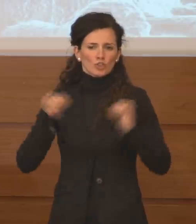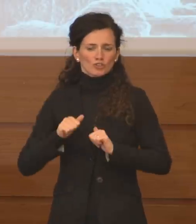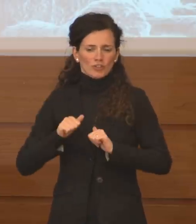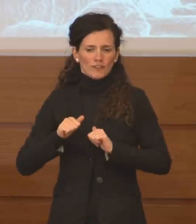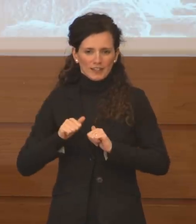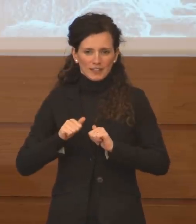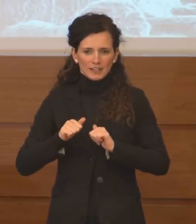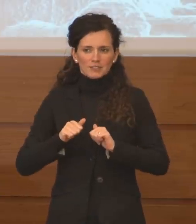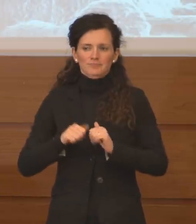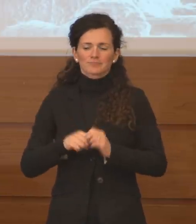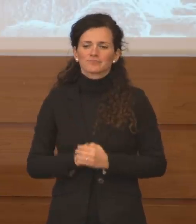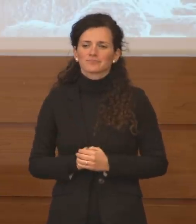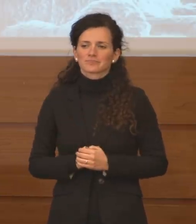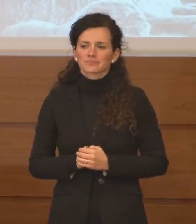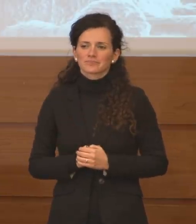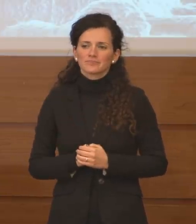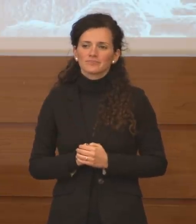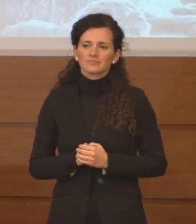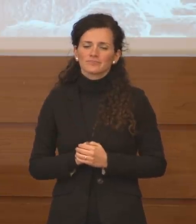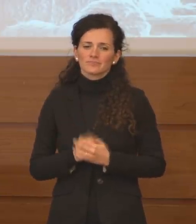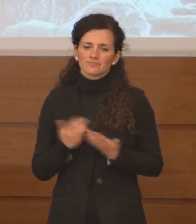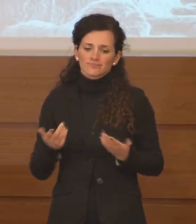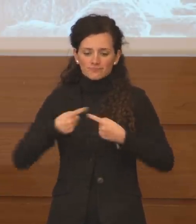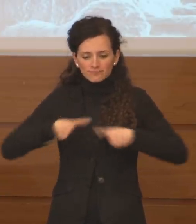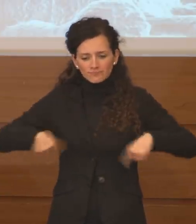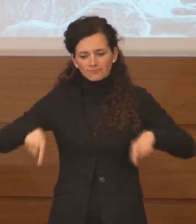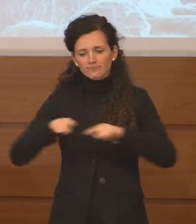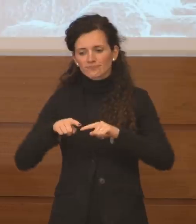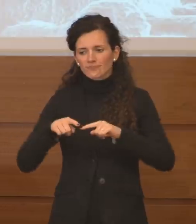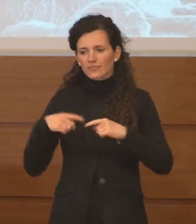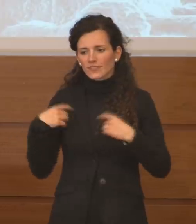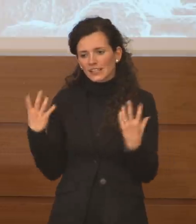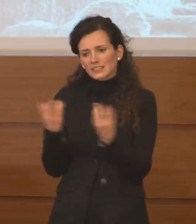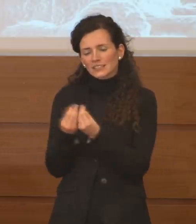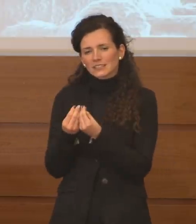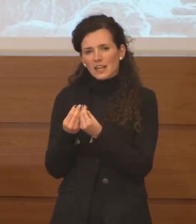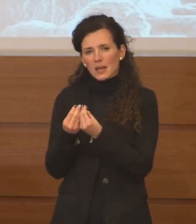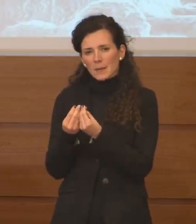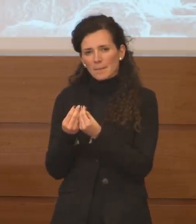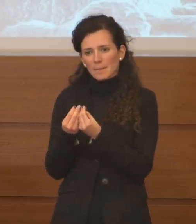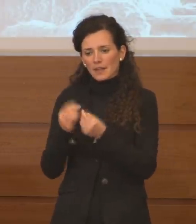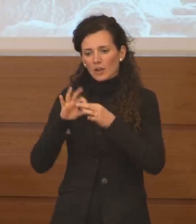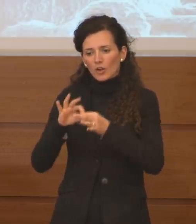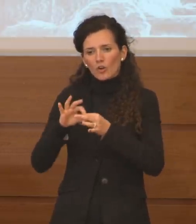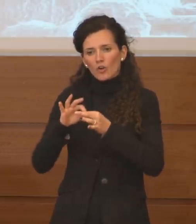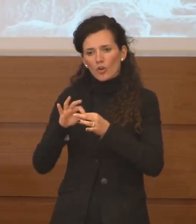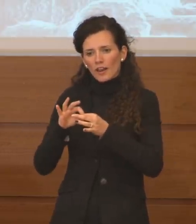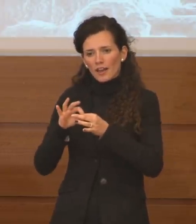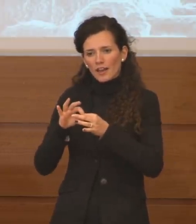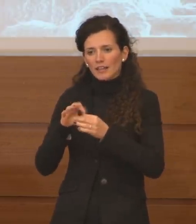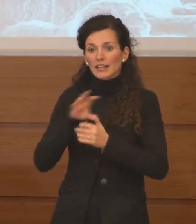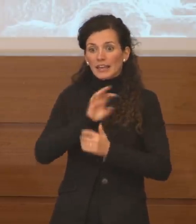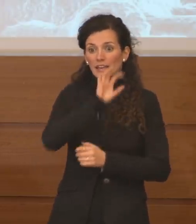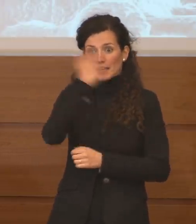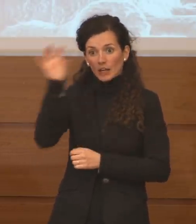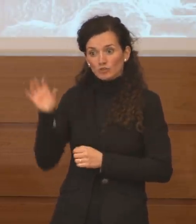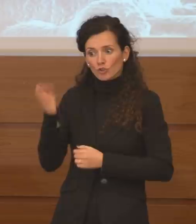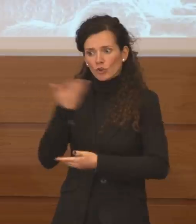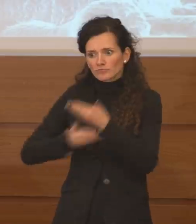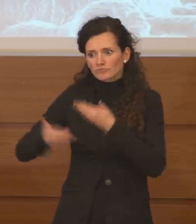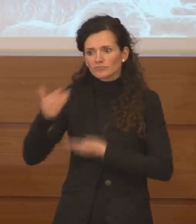e stiamo seguendo insieme con i colleghi delle regioni